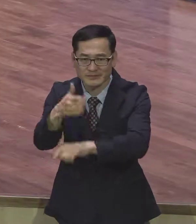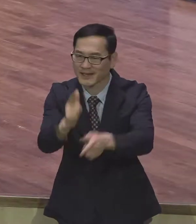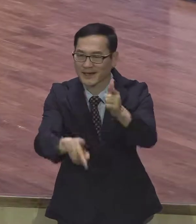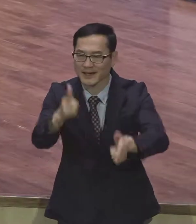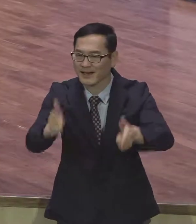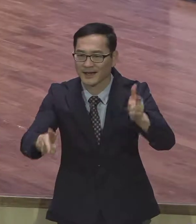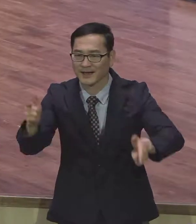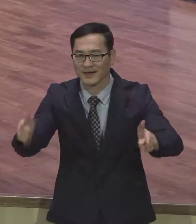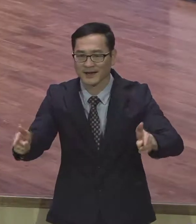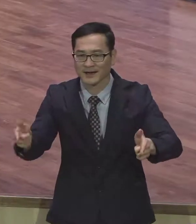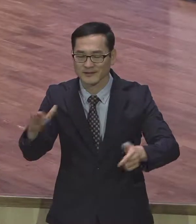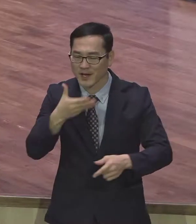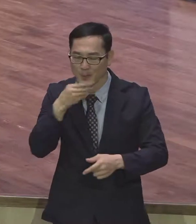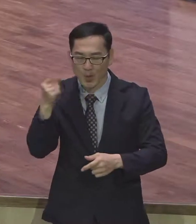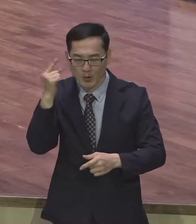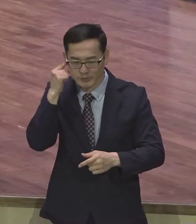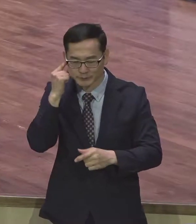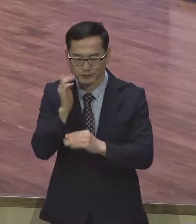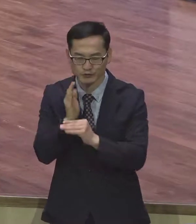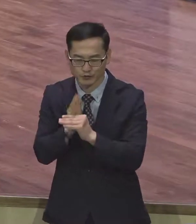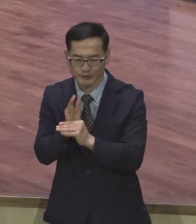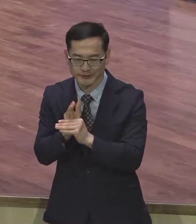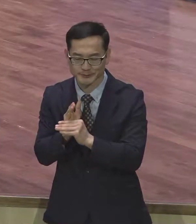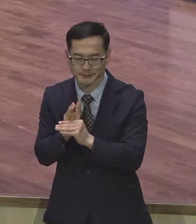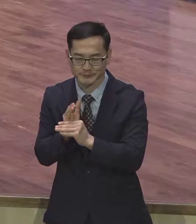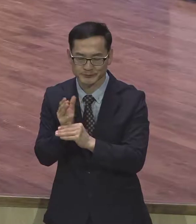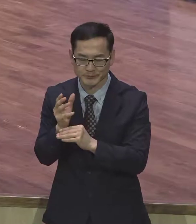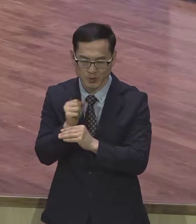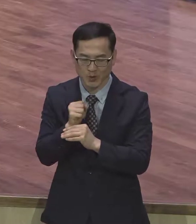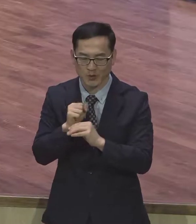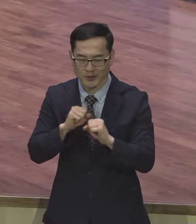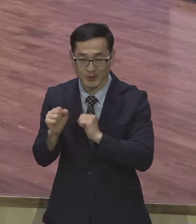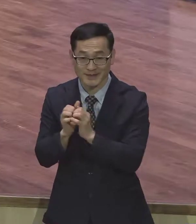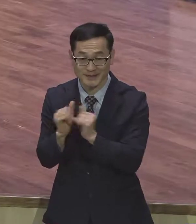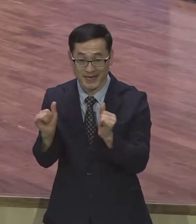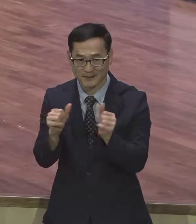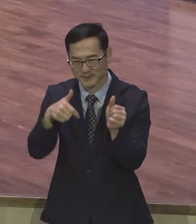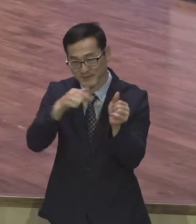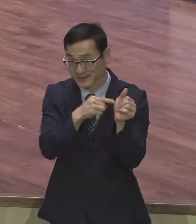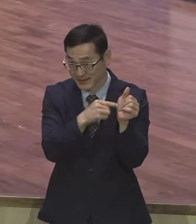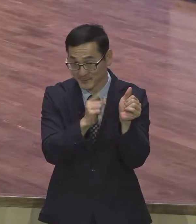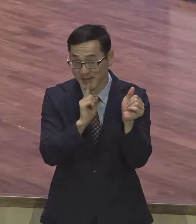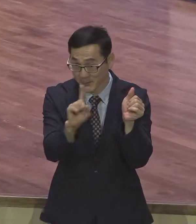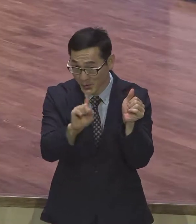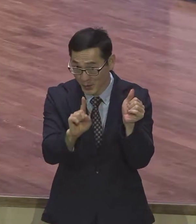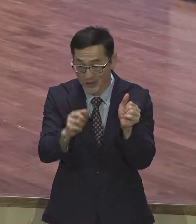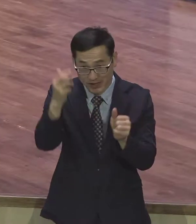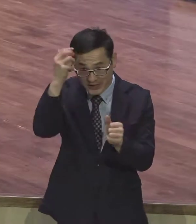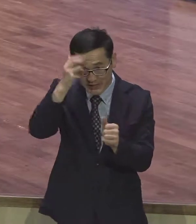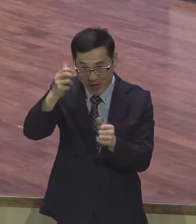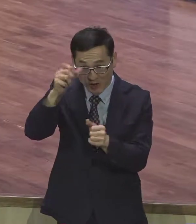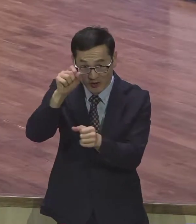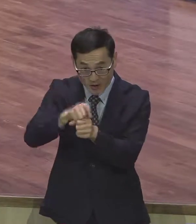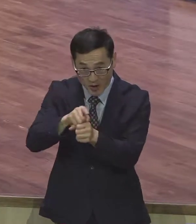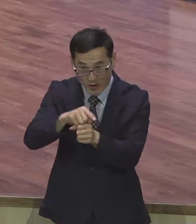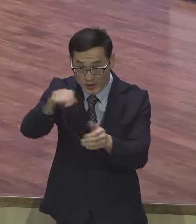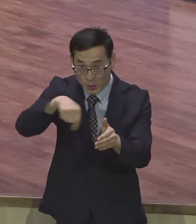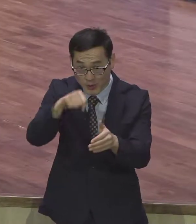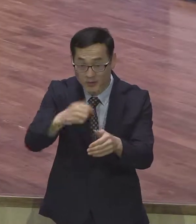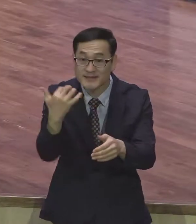영성신학자 게리 토마스는 이를 말했습니다. 영성에도 색깔이 있다라고 하는 책에서